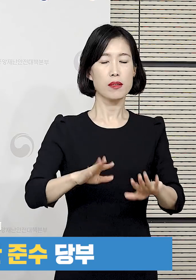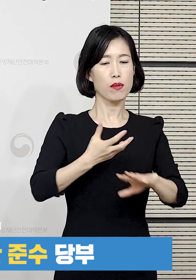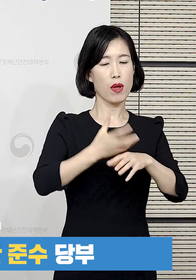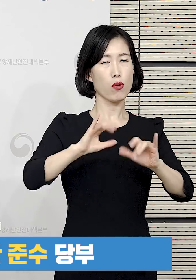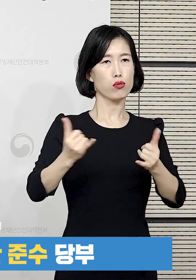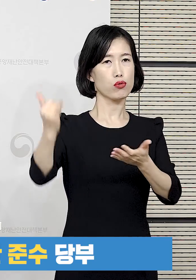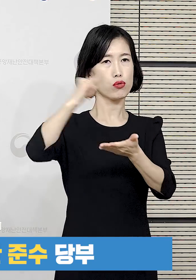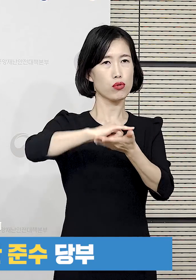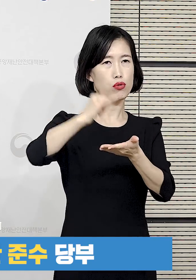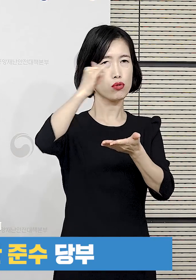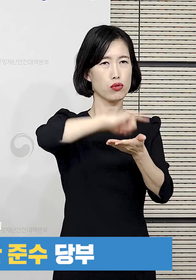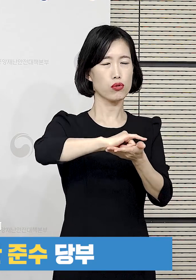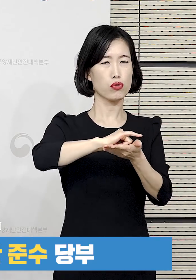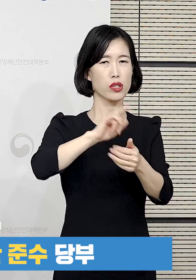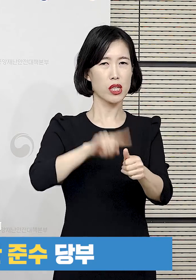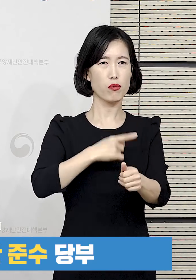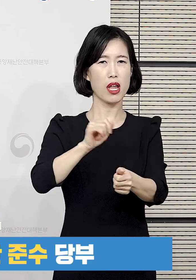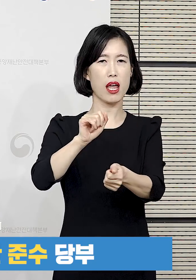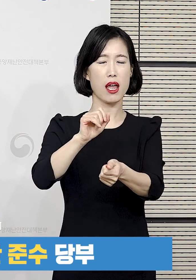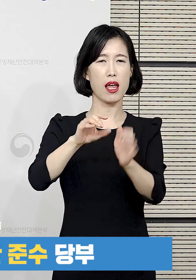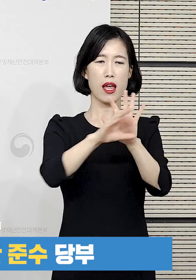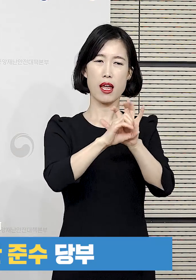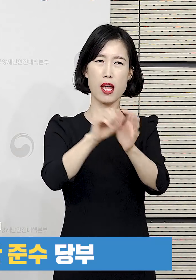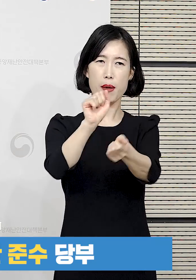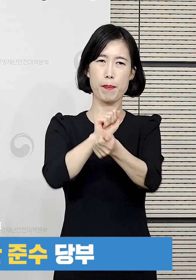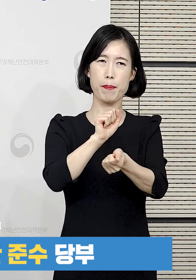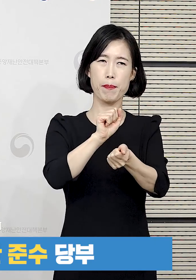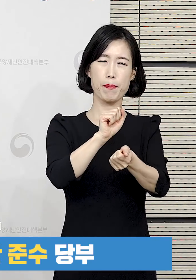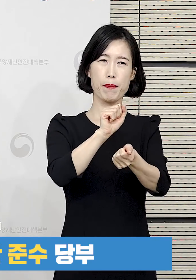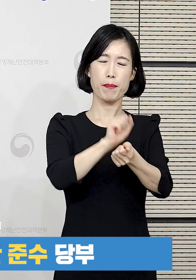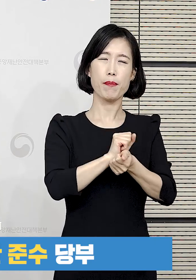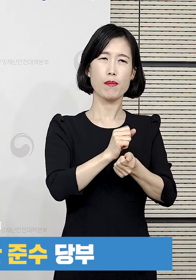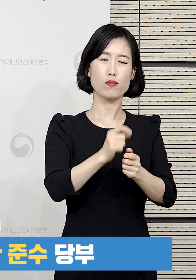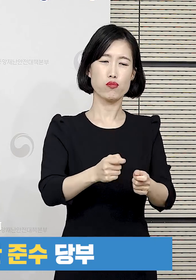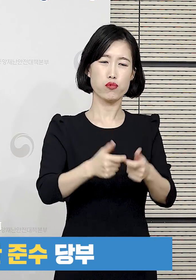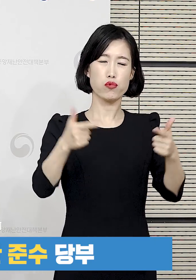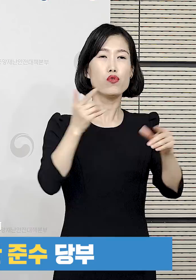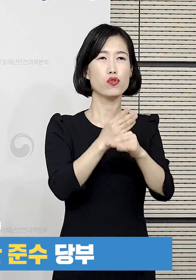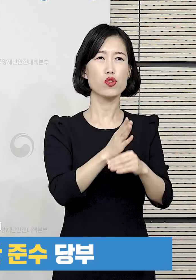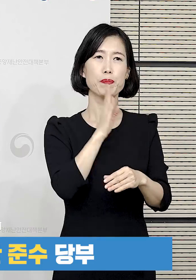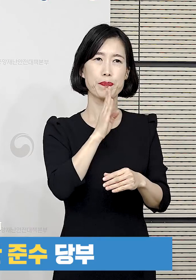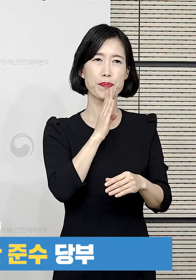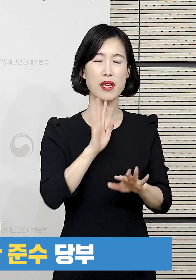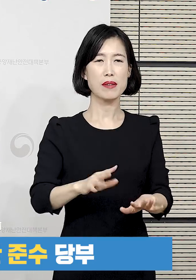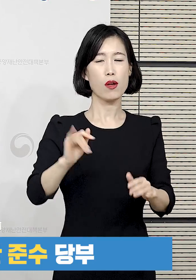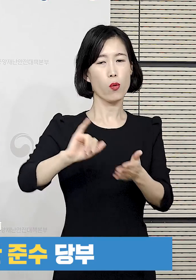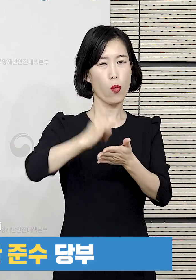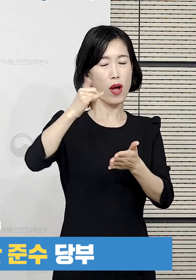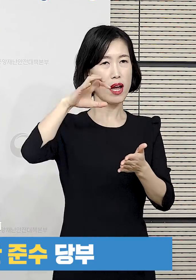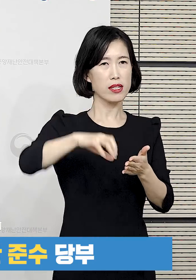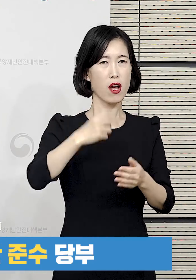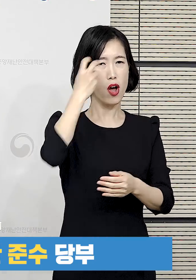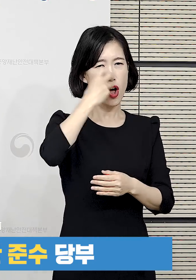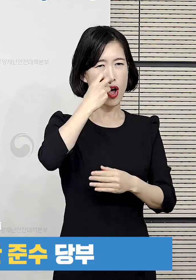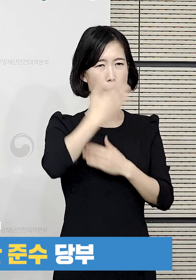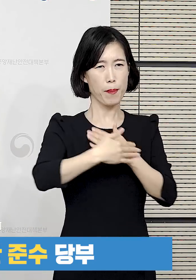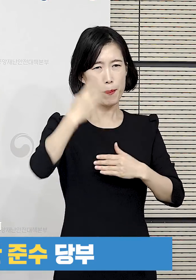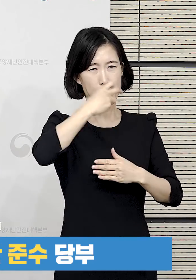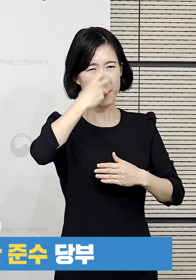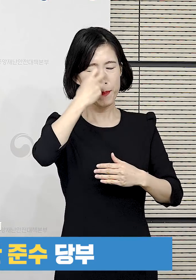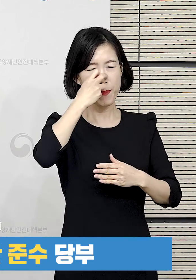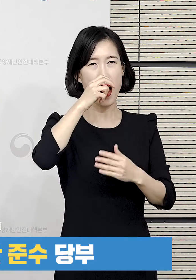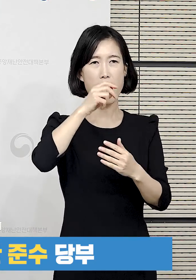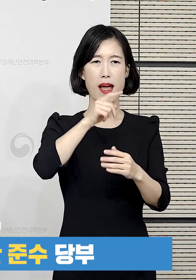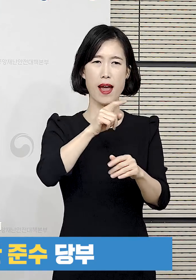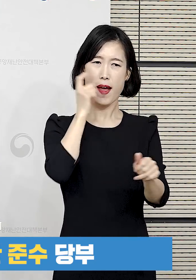해외에서의 어떤 유입들이 상당히 많아지고 있습니다. 저희가 이제 검역 단계에서 최대한 이제 걸러내려고